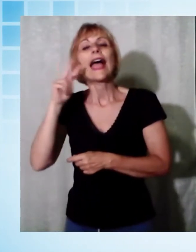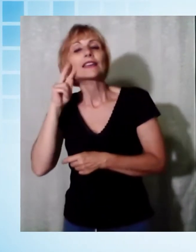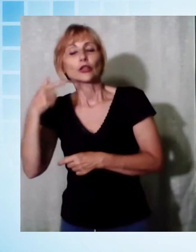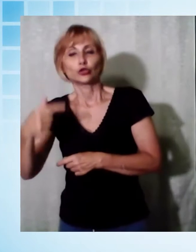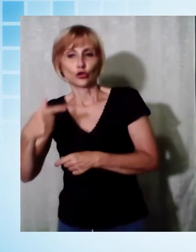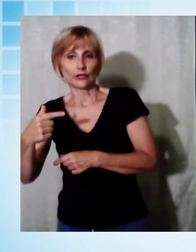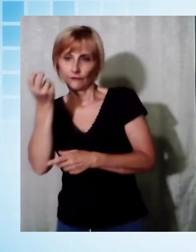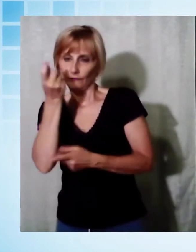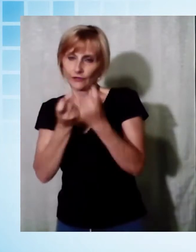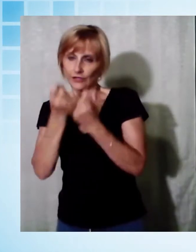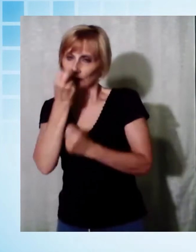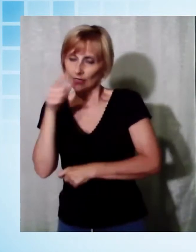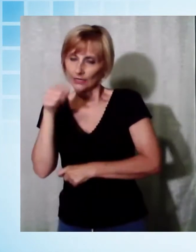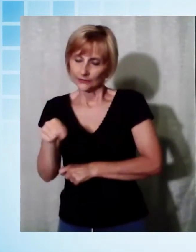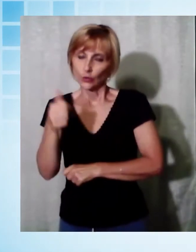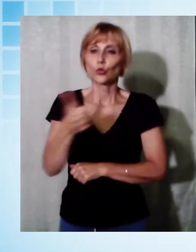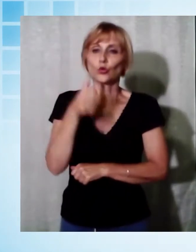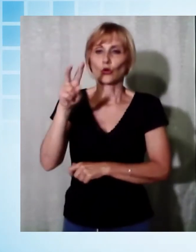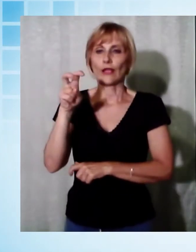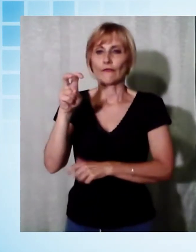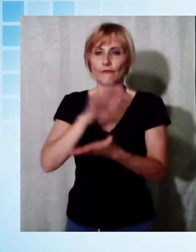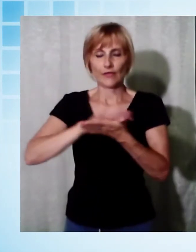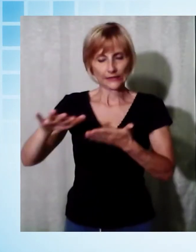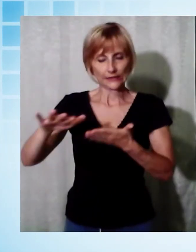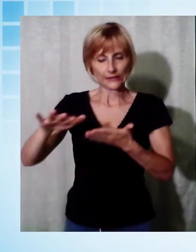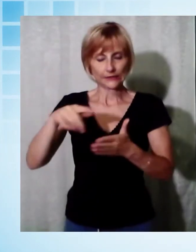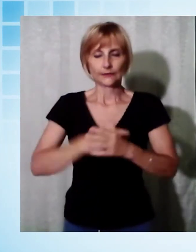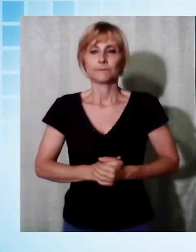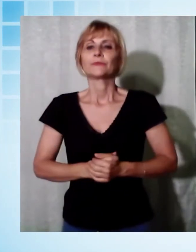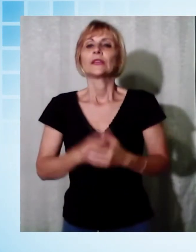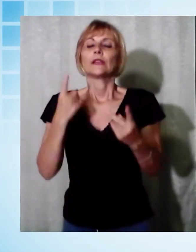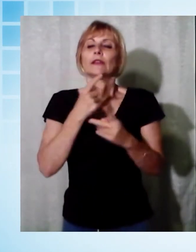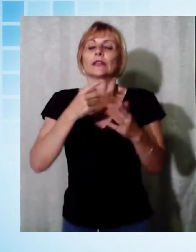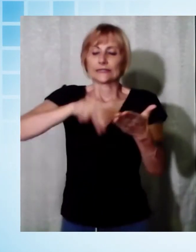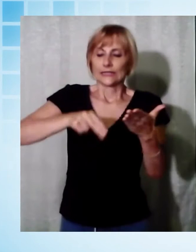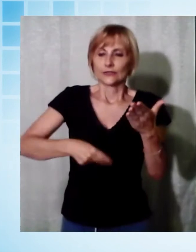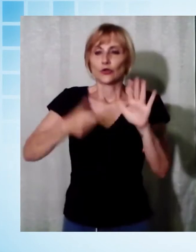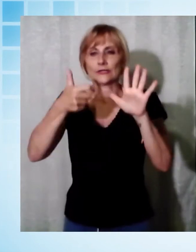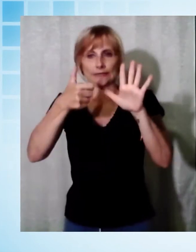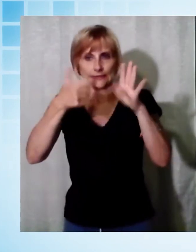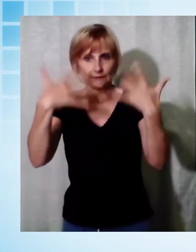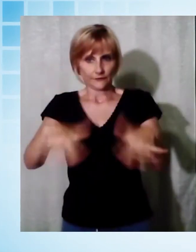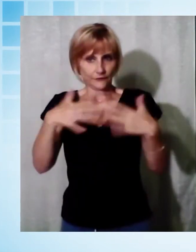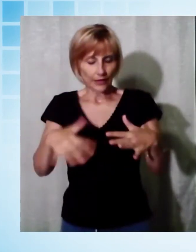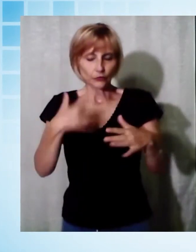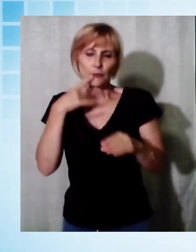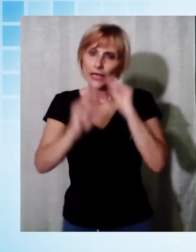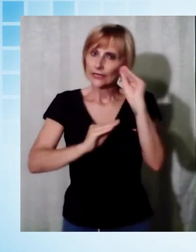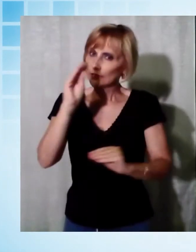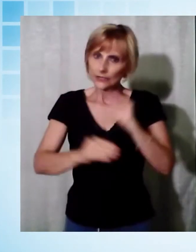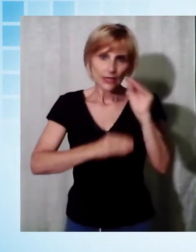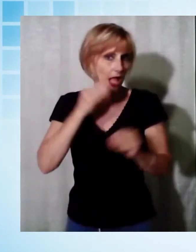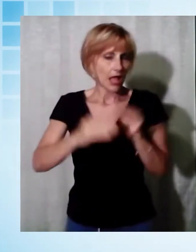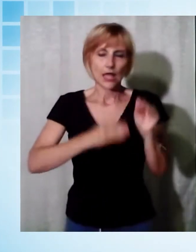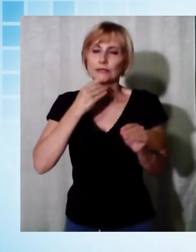in un'ora e venti netti. Raggiunta al momento la quota di 60 iscrizioni, ma sicuramente, viste le numerose richieste, molti altri atleti chiuderanno la prova